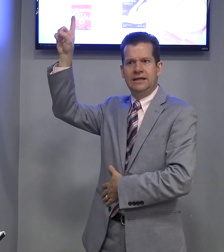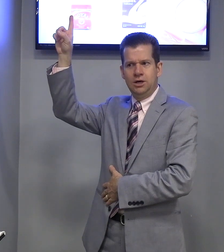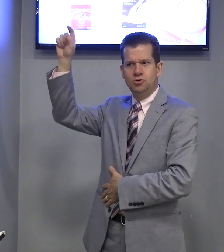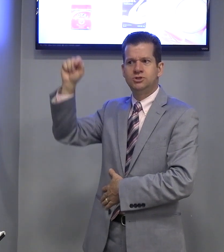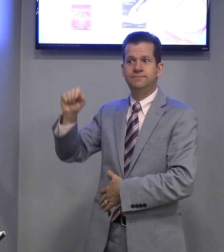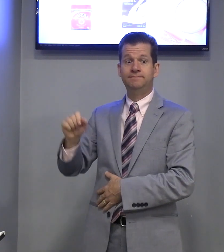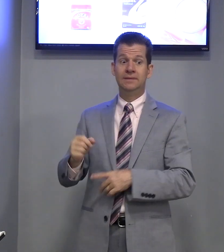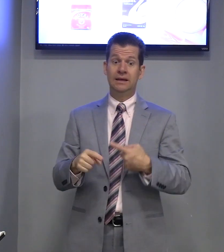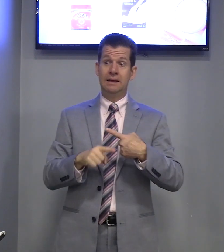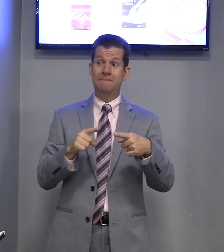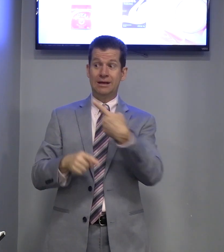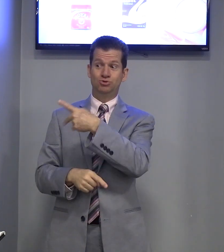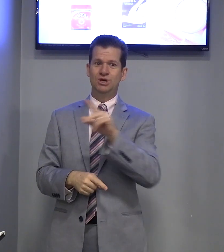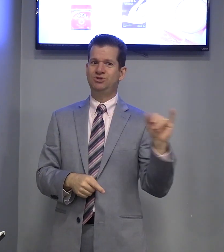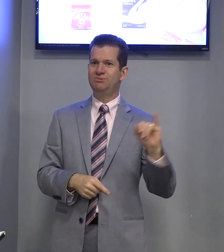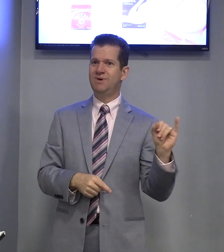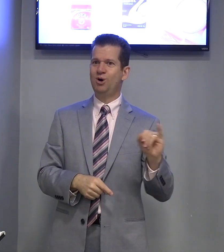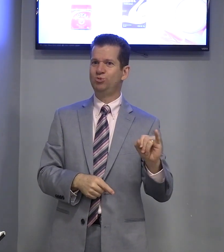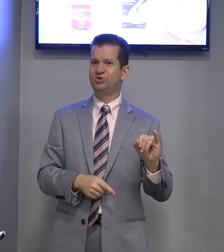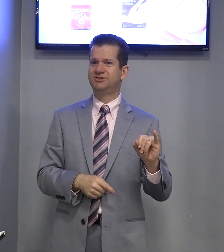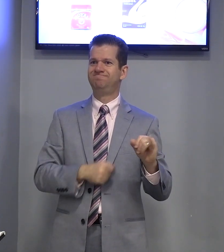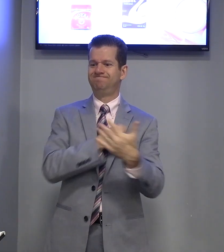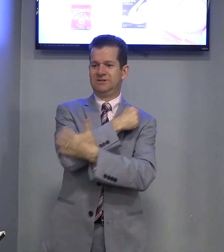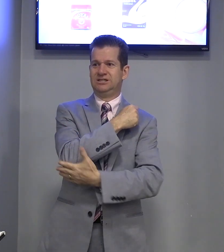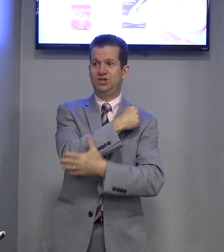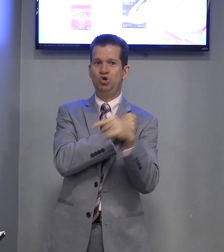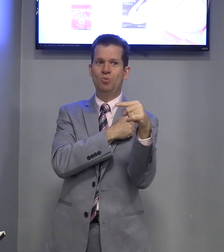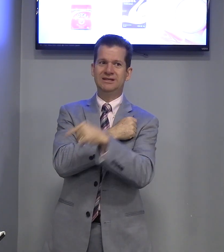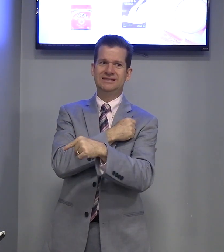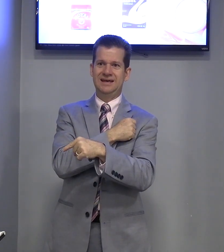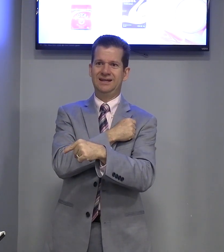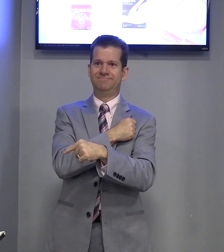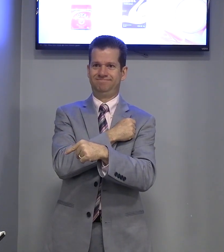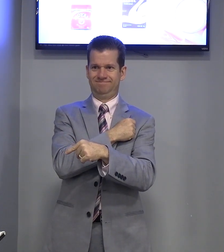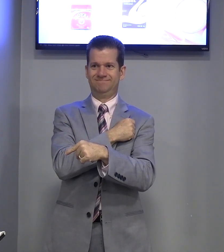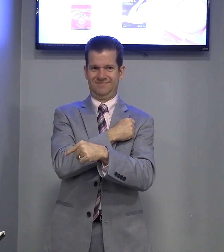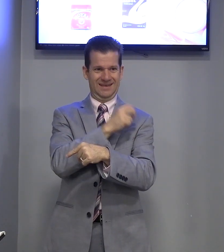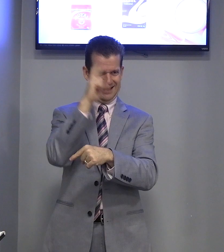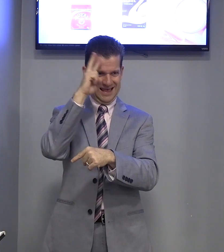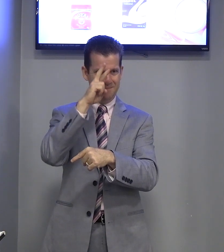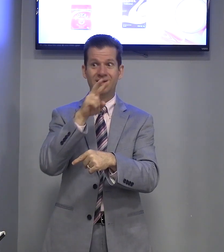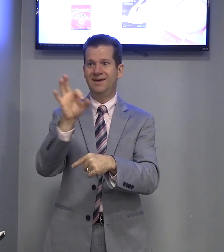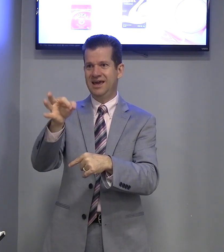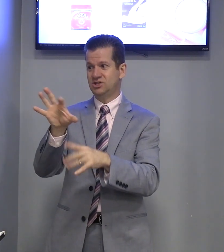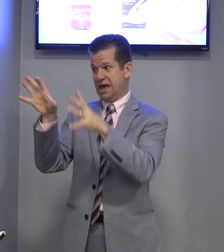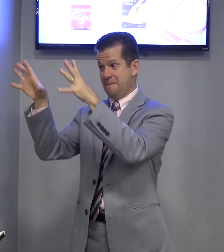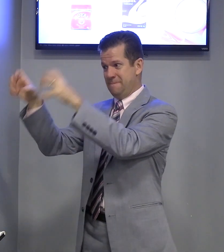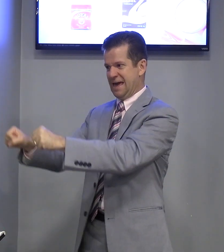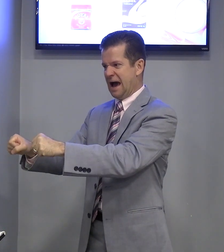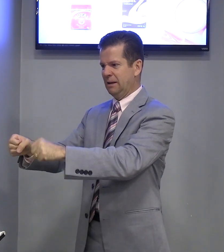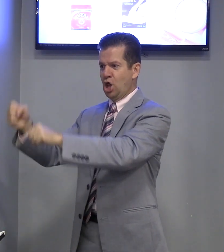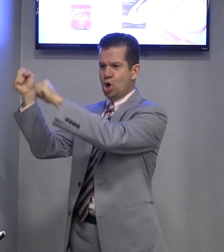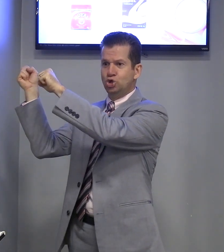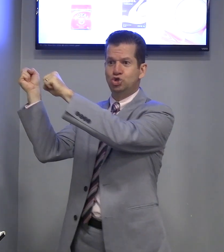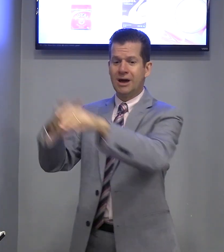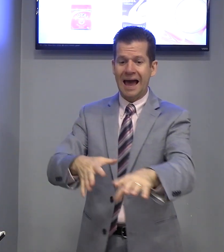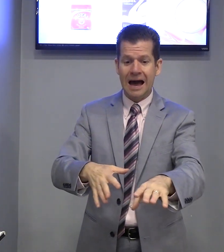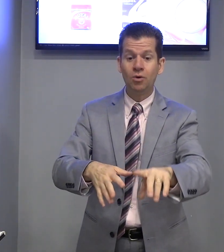a Deus, mas os seus irmãos, ciúmes dele. Lembra? E pegaram ele, jogaram,